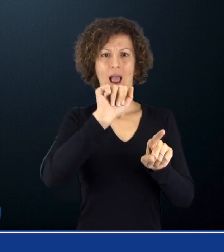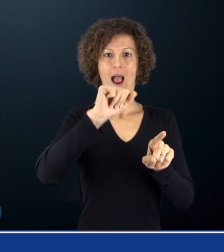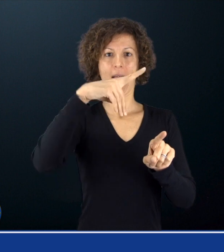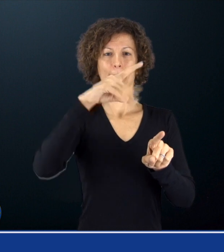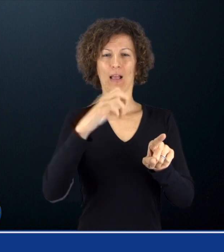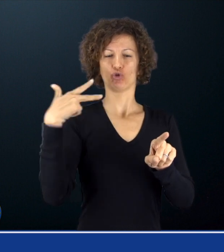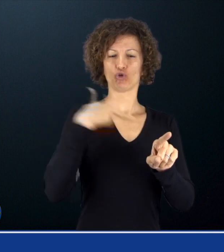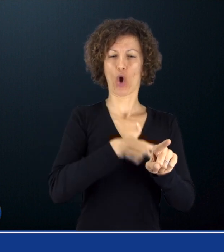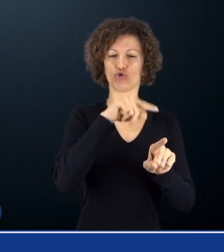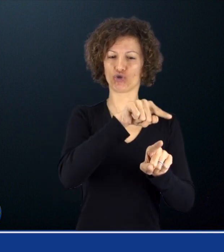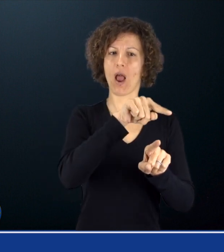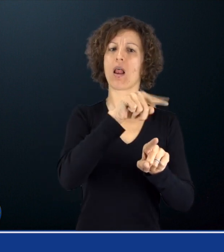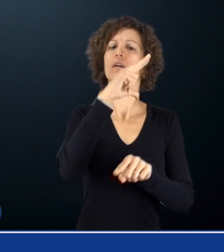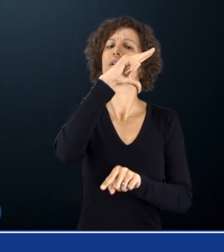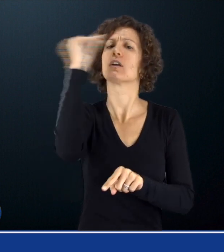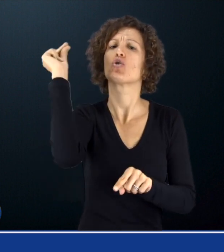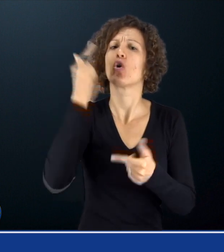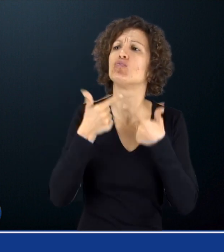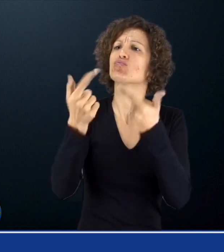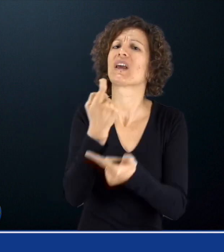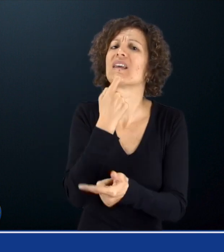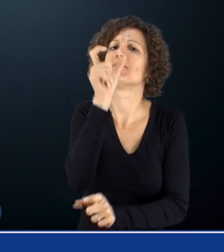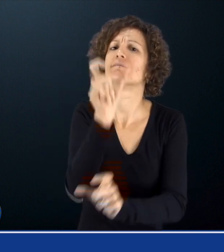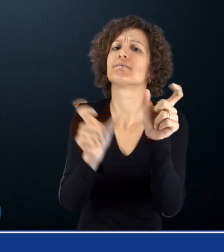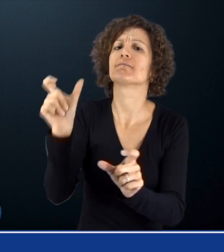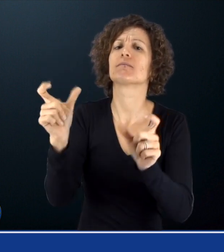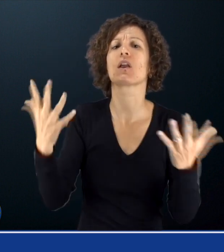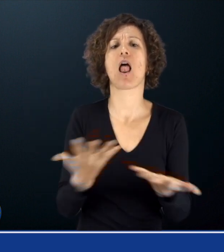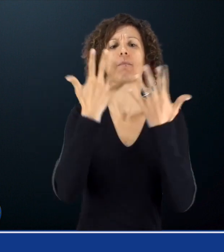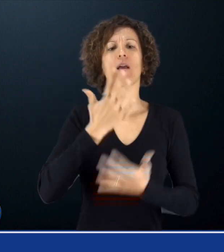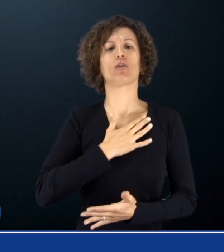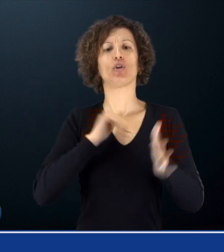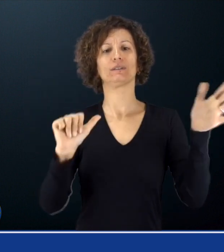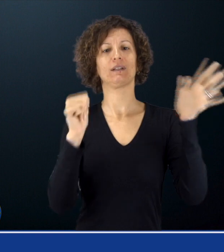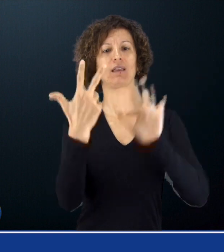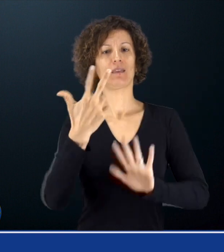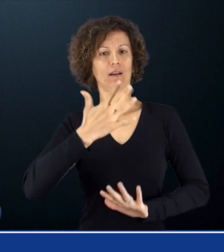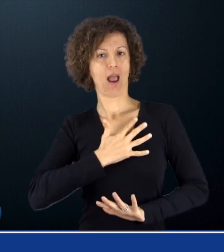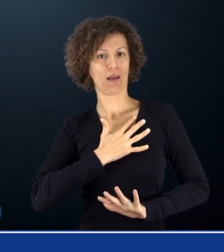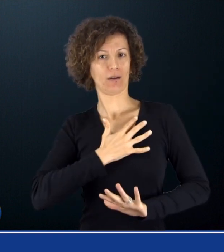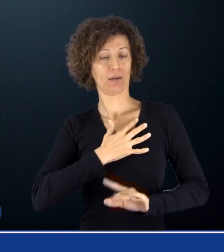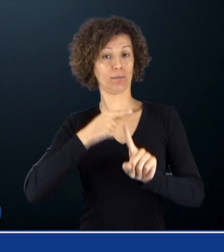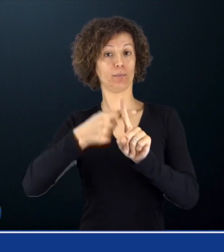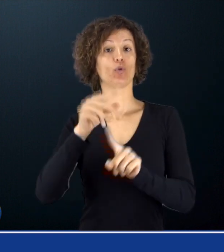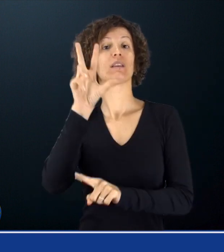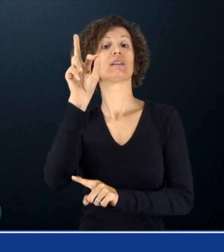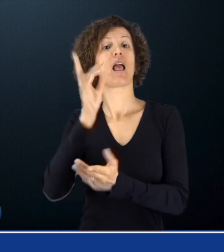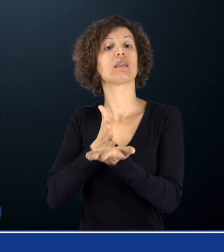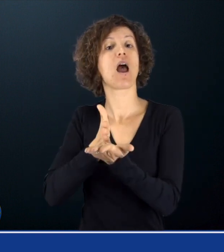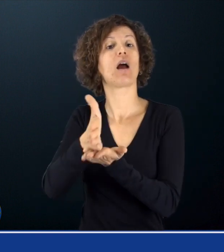L'anticipazione pensionistica Ape Sociale è riconosciuta a coloro che hanno almeno 63 anni di età e 30 anni